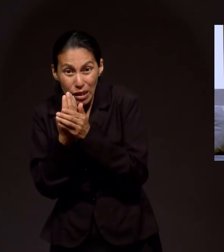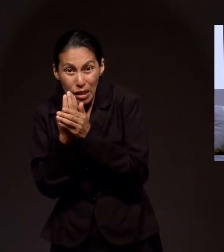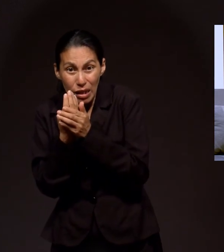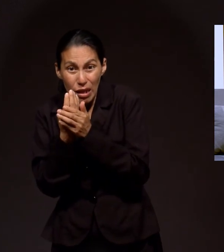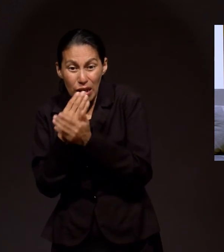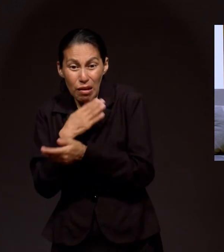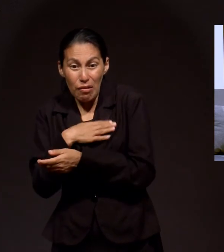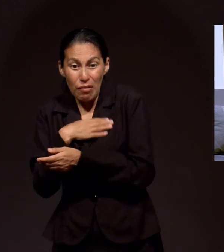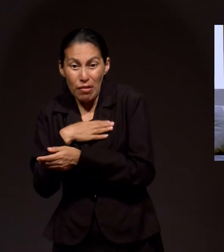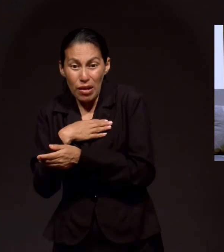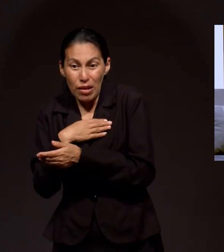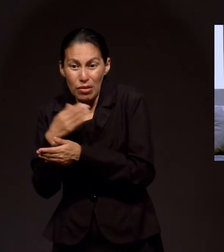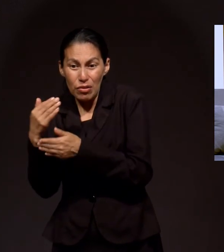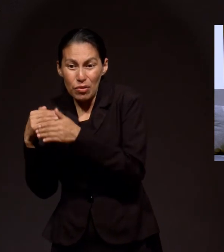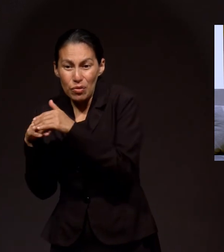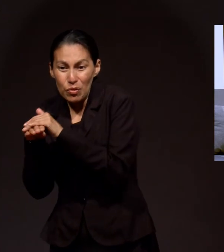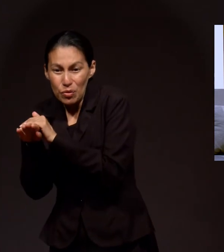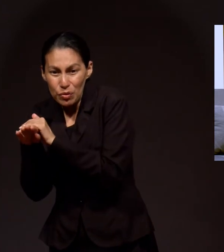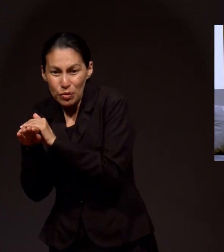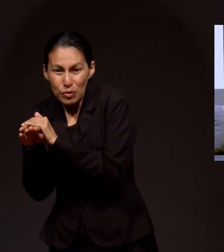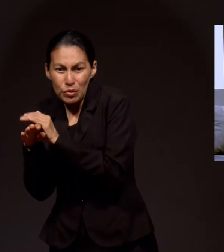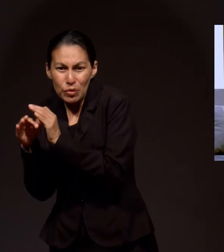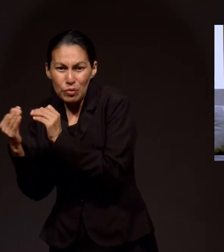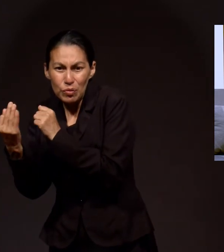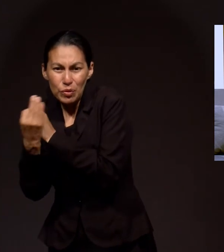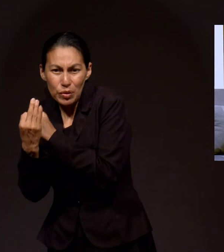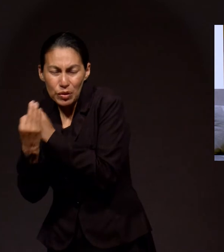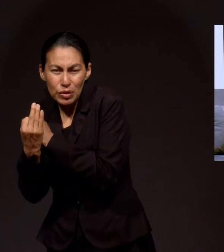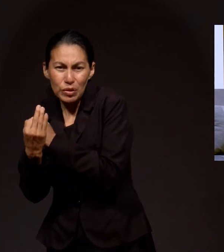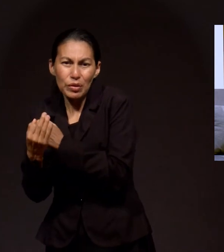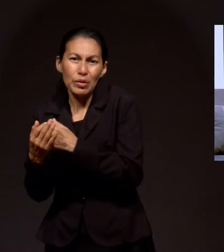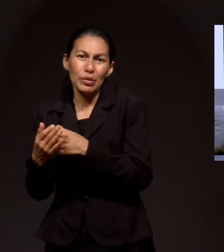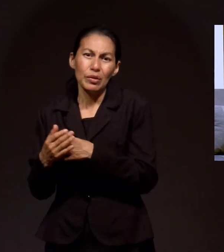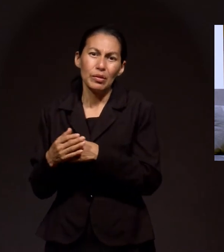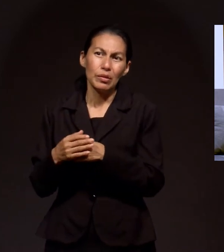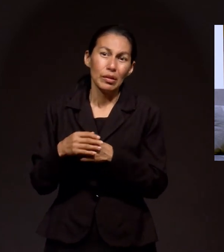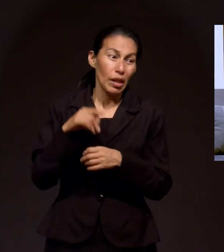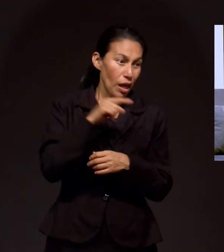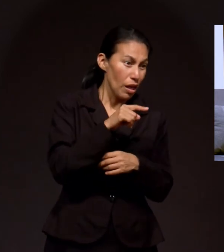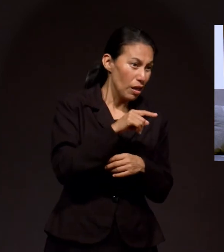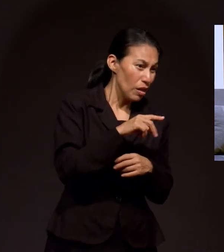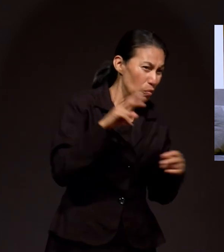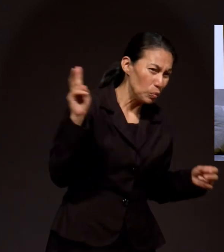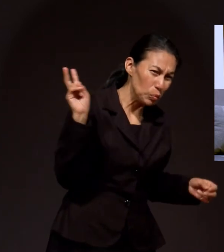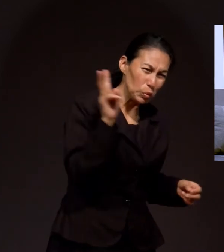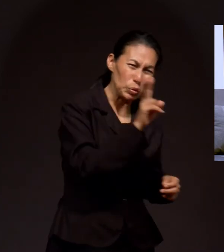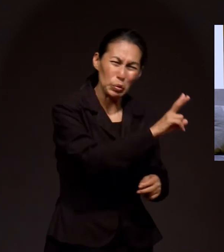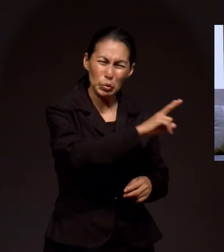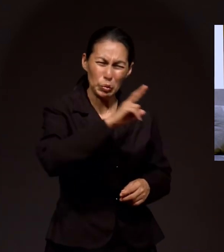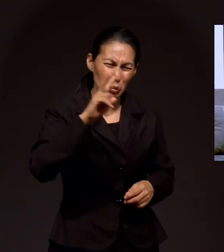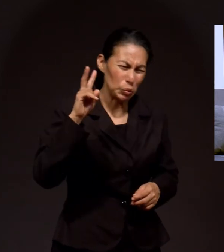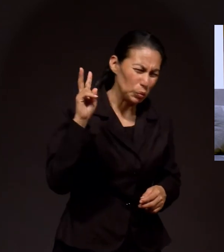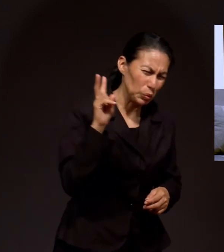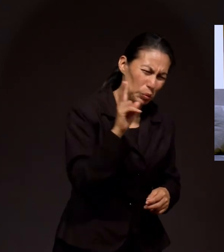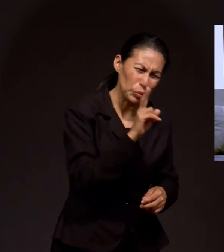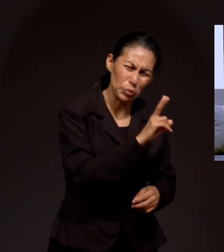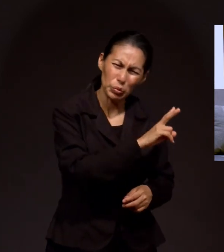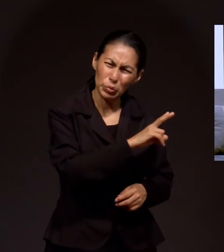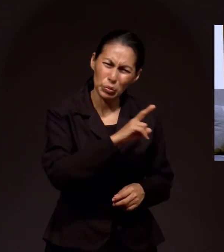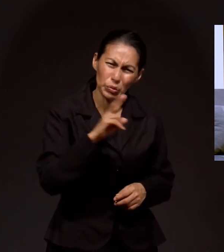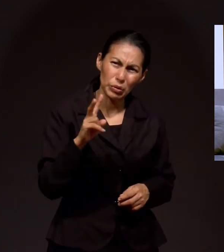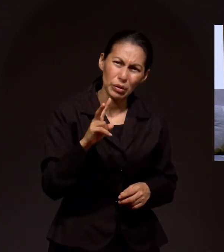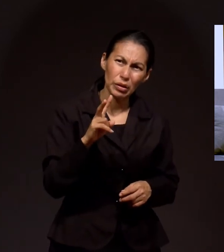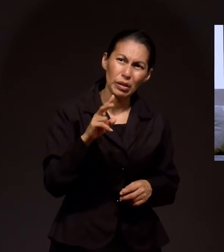de refugio. El huracán pasó muy cerca. El ojo pasó a 8 kilómetros. Es decir, que nunca hubo paz. Y el huracán hizo algo